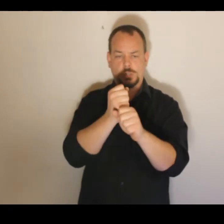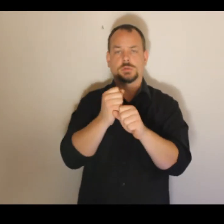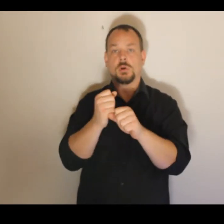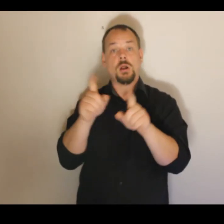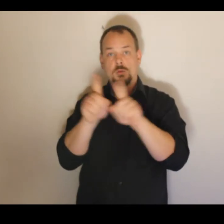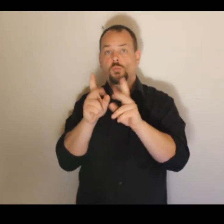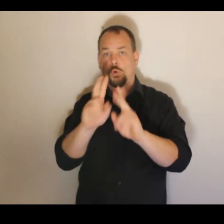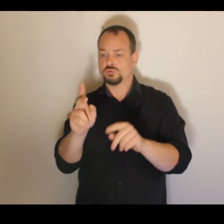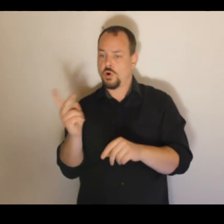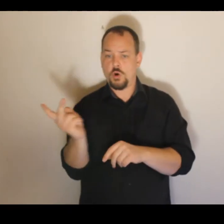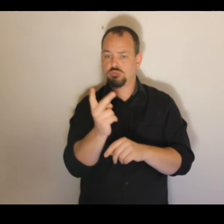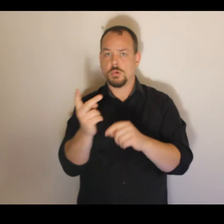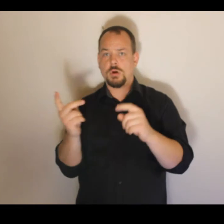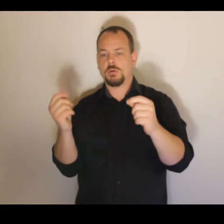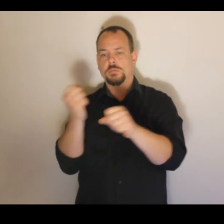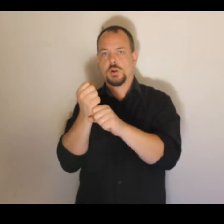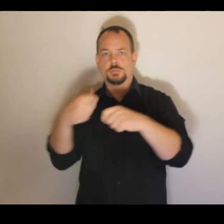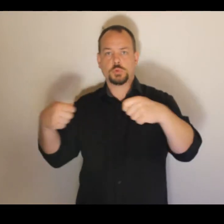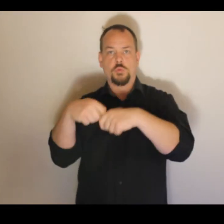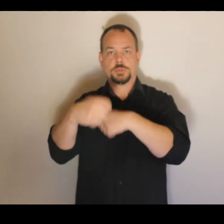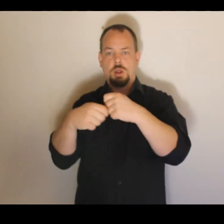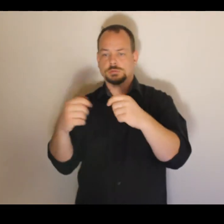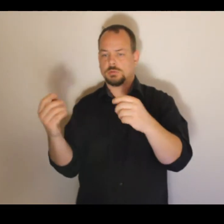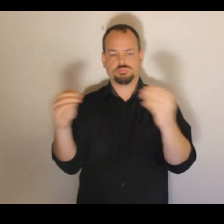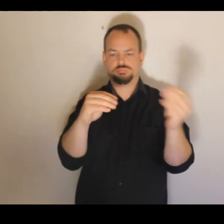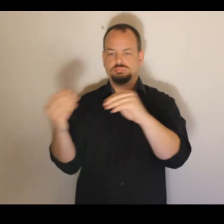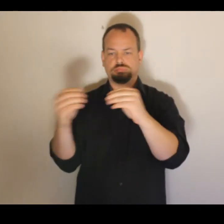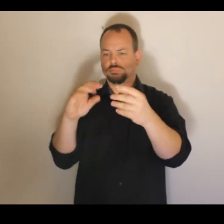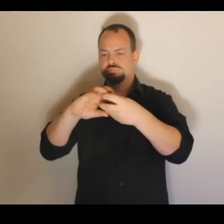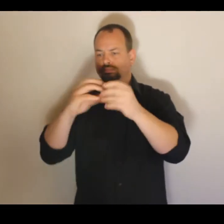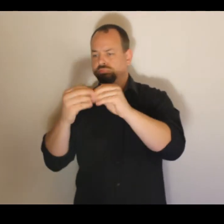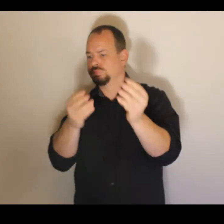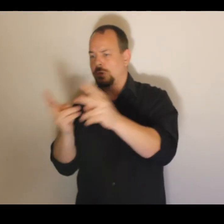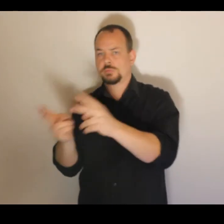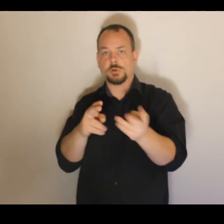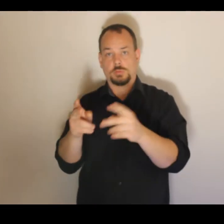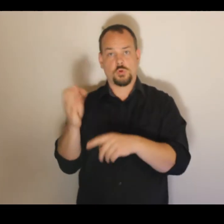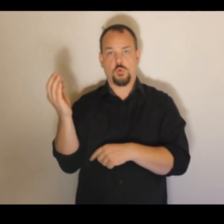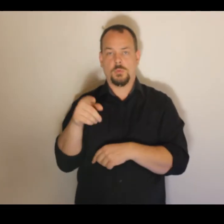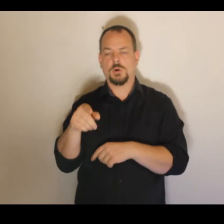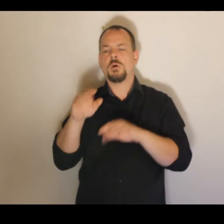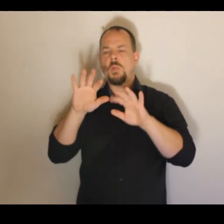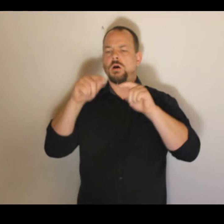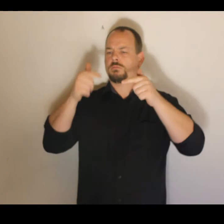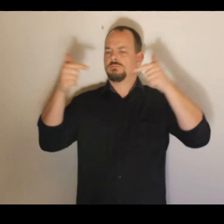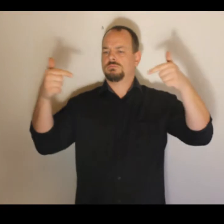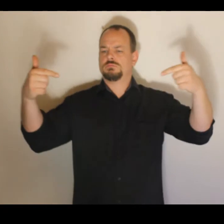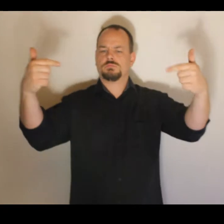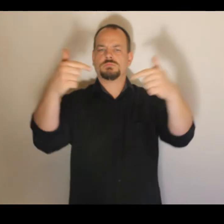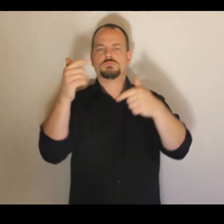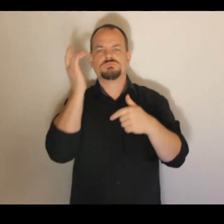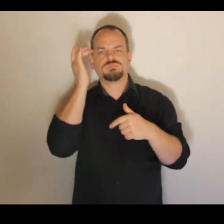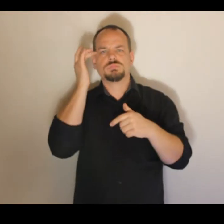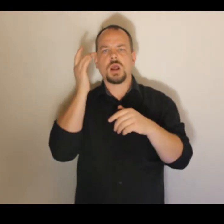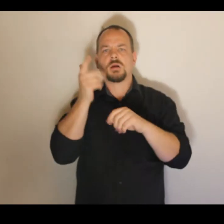robotů typu Skara. Ta pracoviště jsou vybavená moderními průmyslovými kamerami, smart kamerami, umožňující